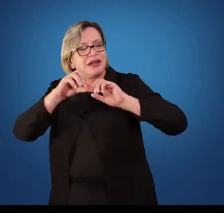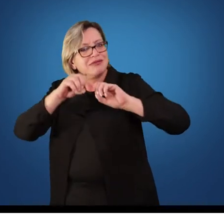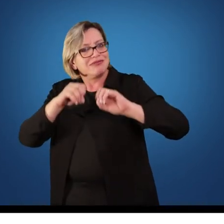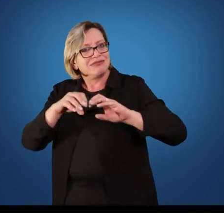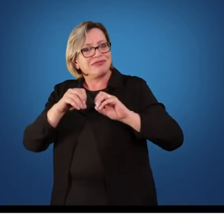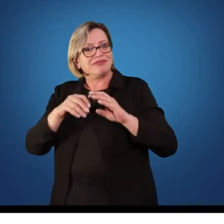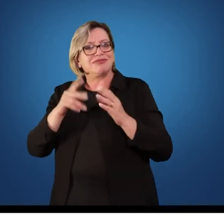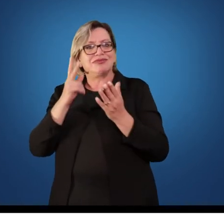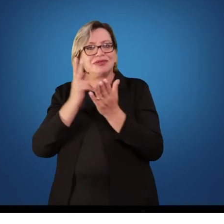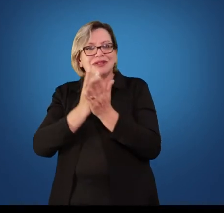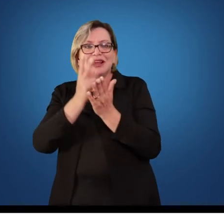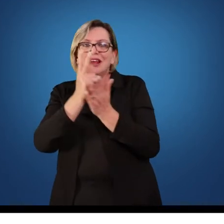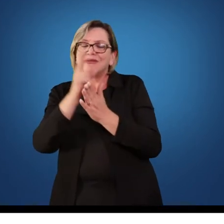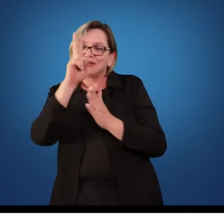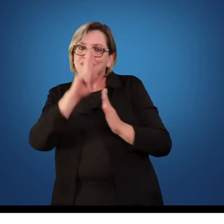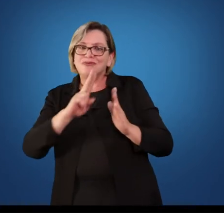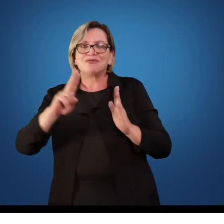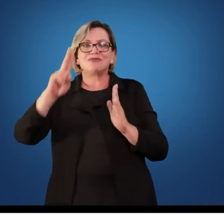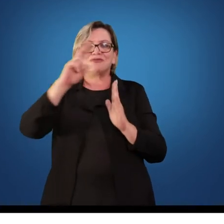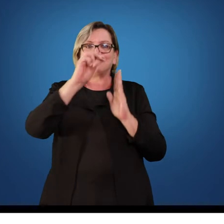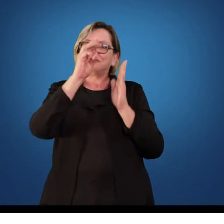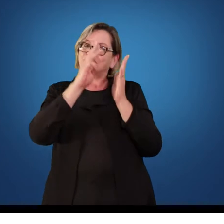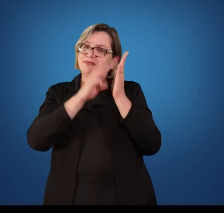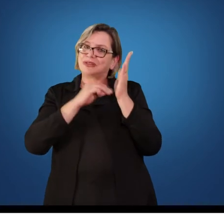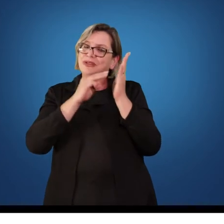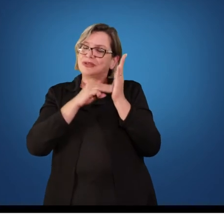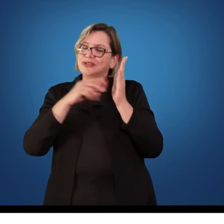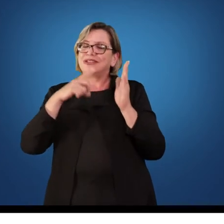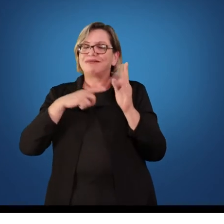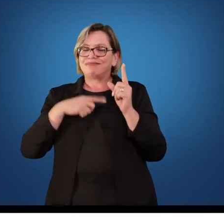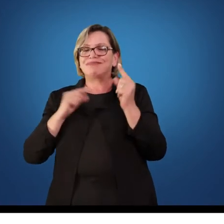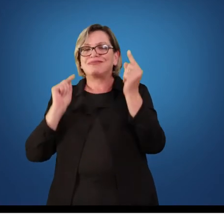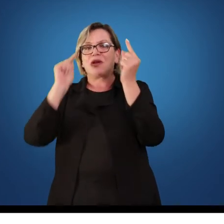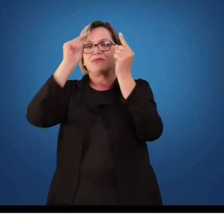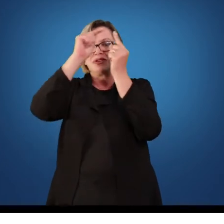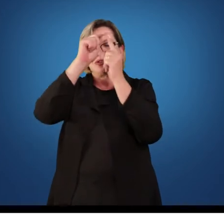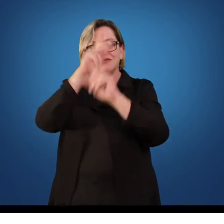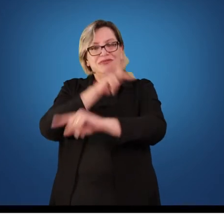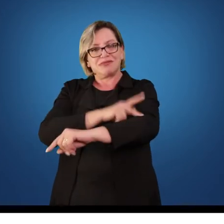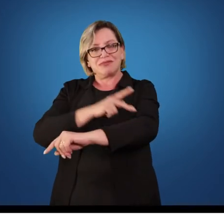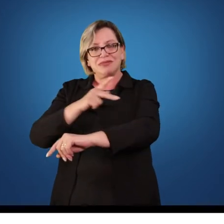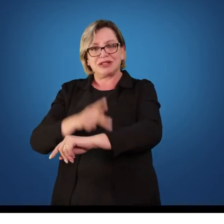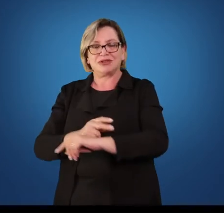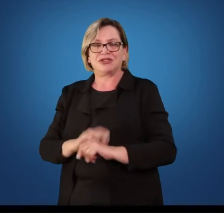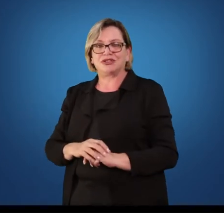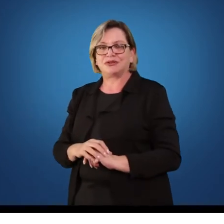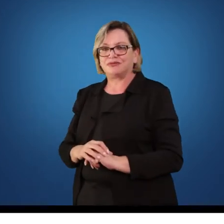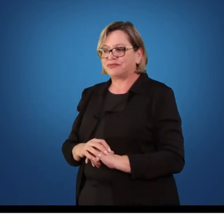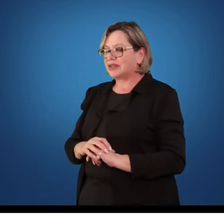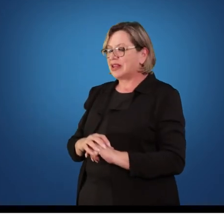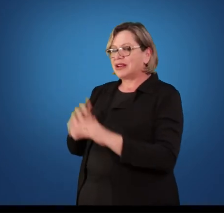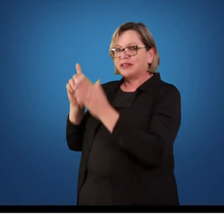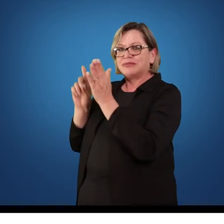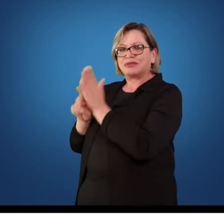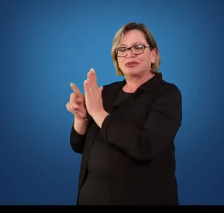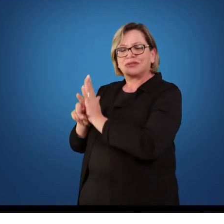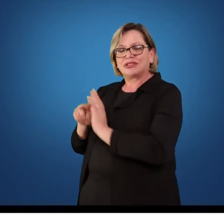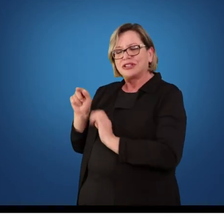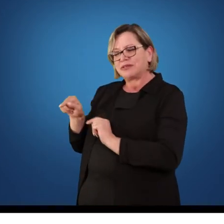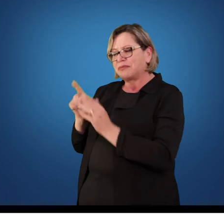dentro de uma mesma metodologia, dentro do mesmo objetivo final. Isso. Professor, e quando nós falamos sobre o ensino da Educação Física